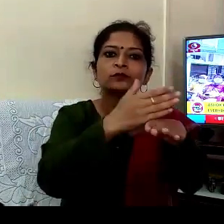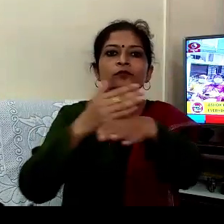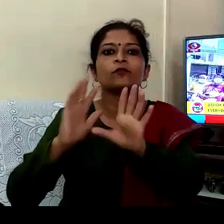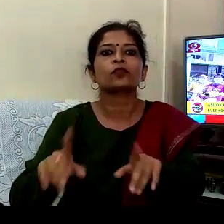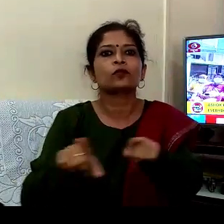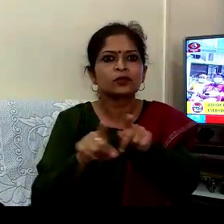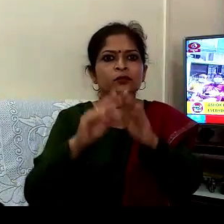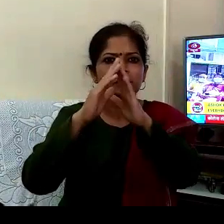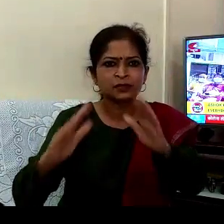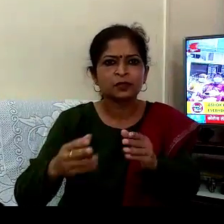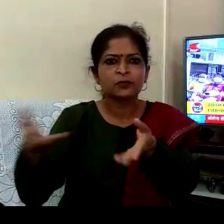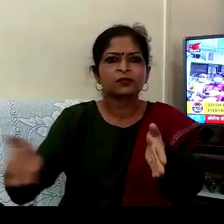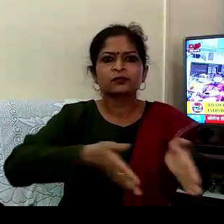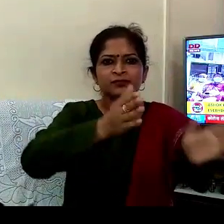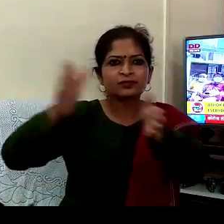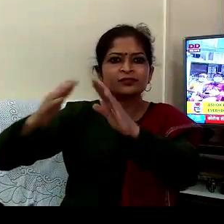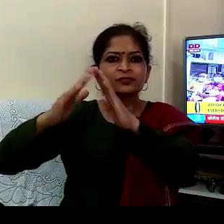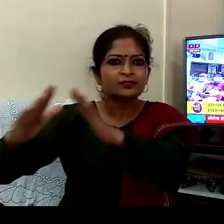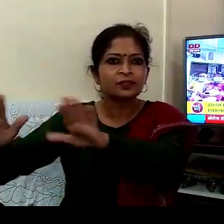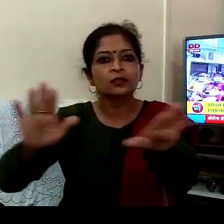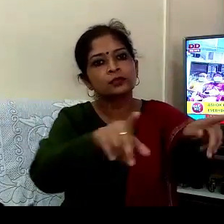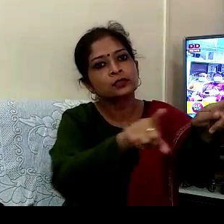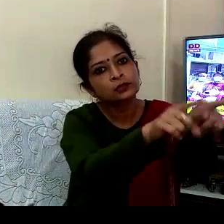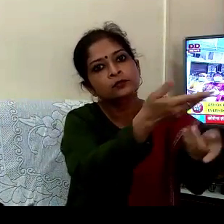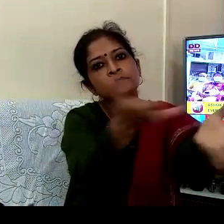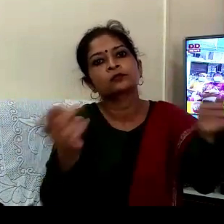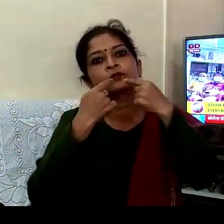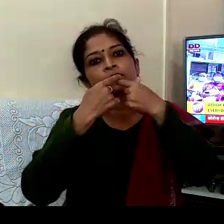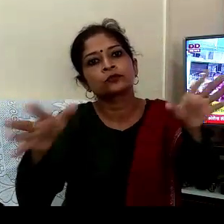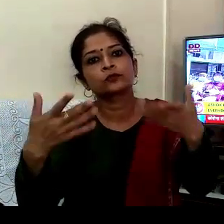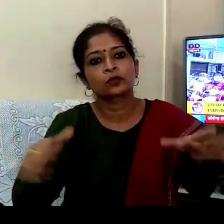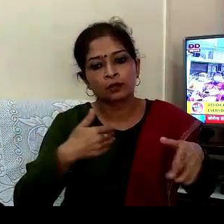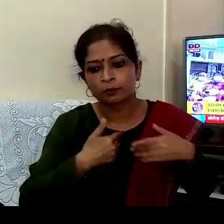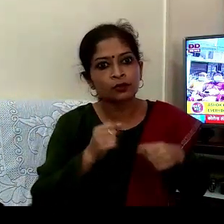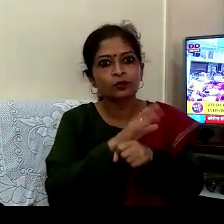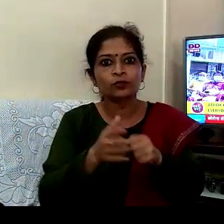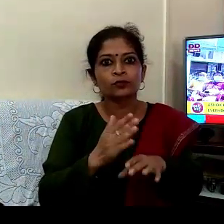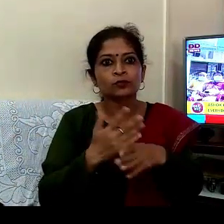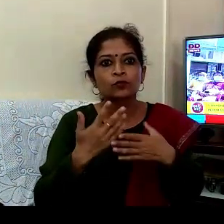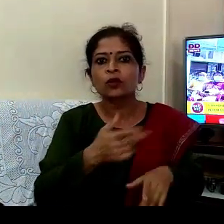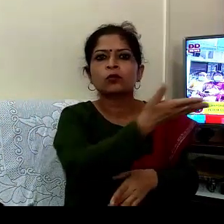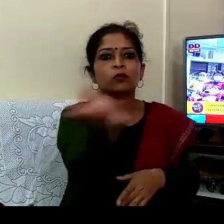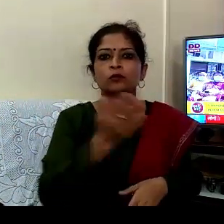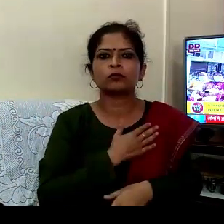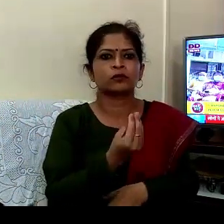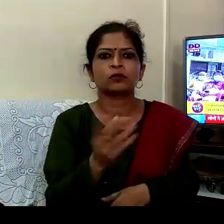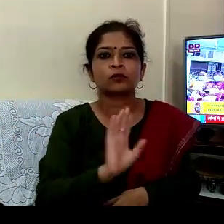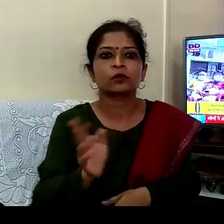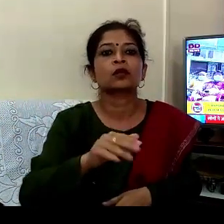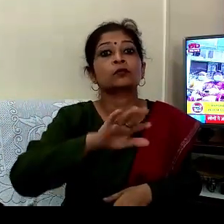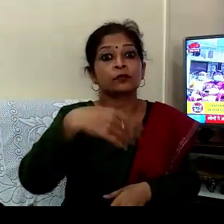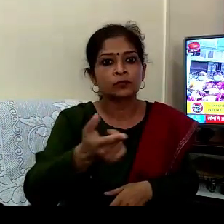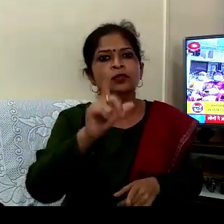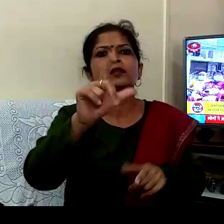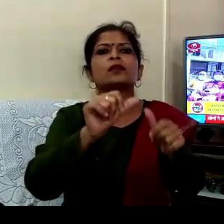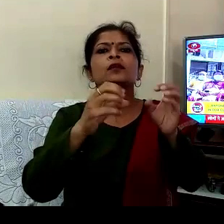اپنی کالونی میں جام رہتے ہیں سب کو ہم آگے ہیں جا کے ٹیسٹ